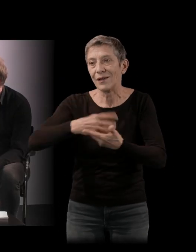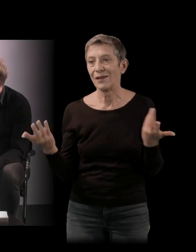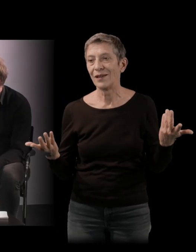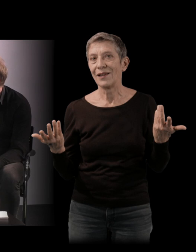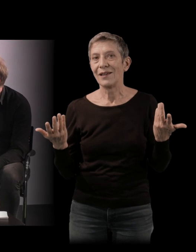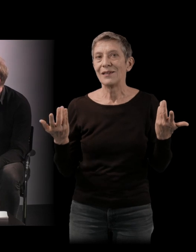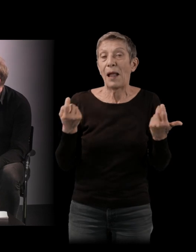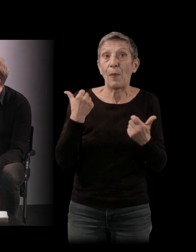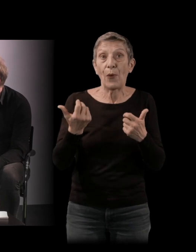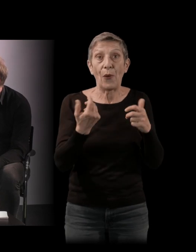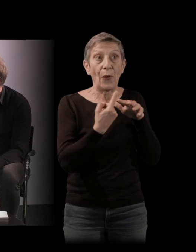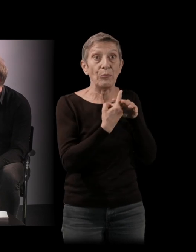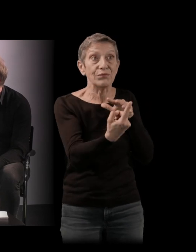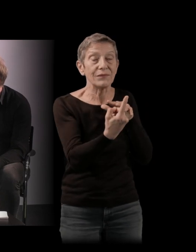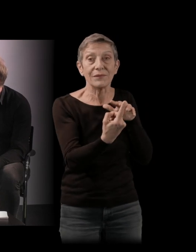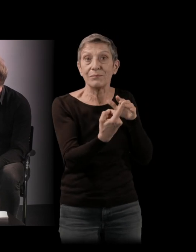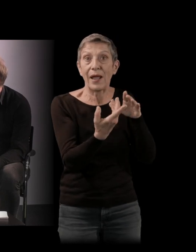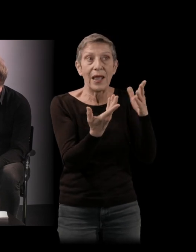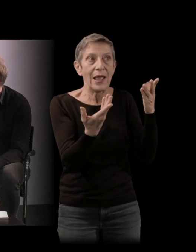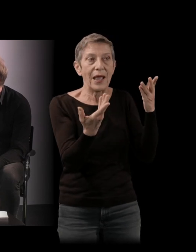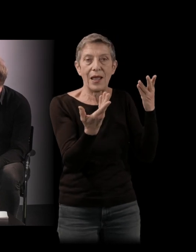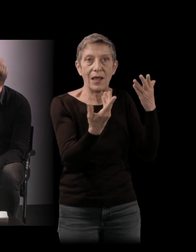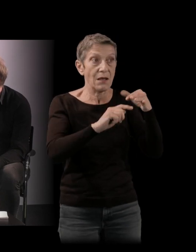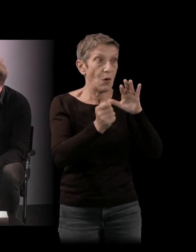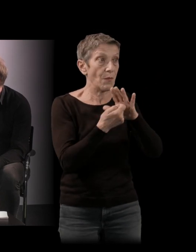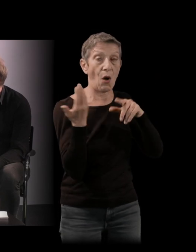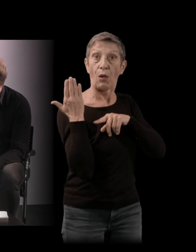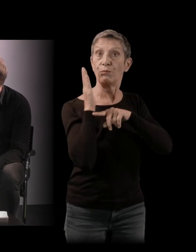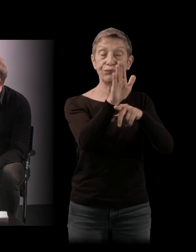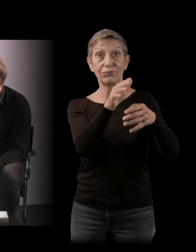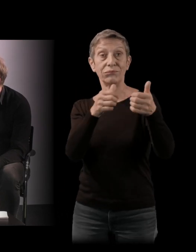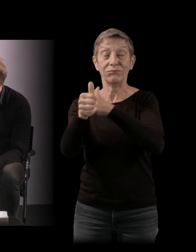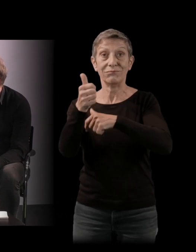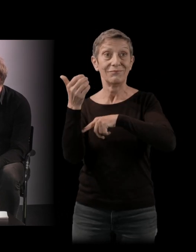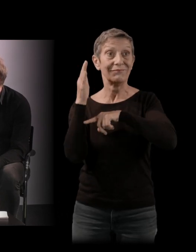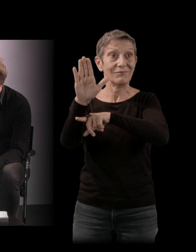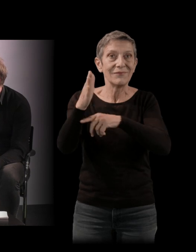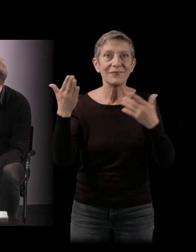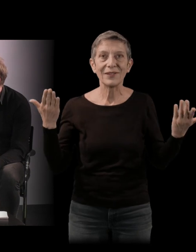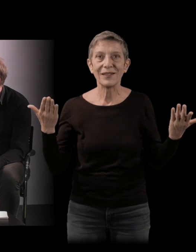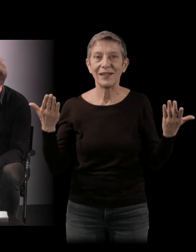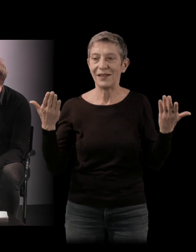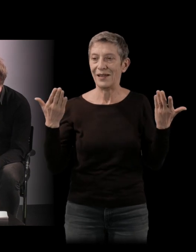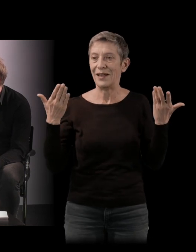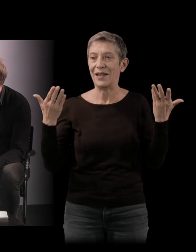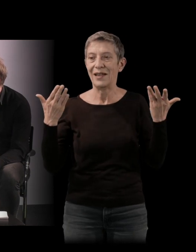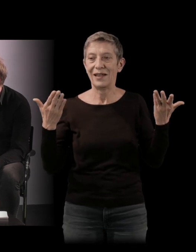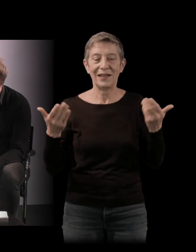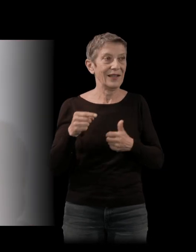qui, tout d'un coup, est mis en avant et puis qui va lui-même ressortir des feux de la gloire et qui va être